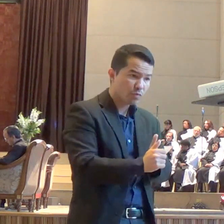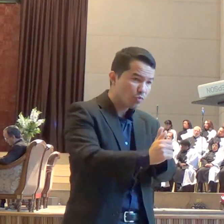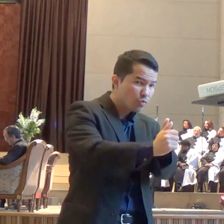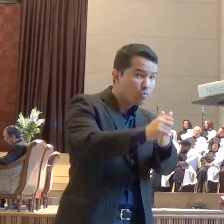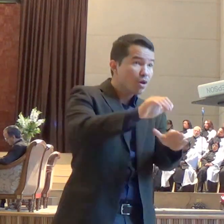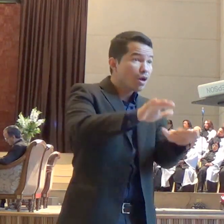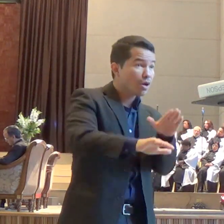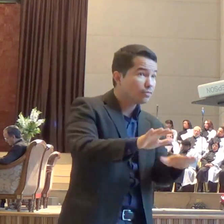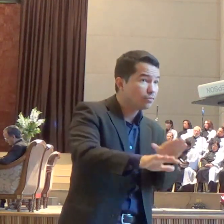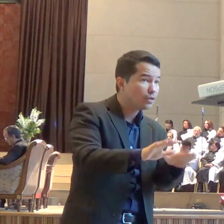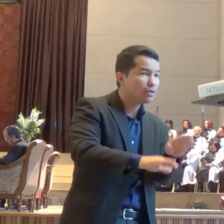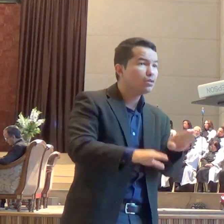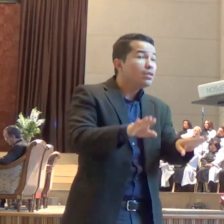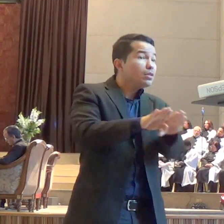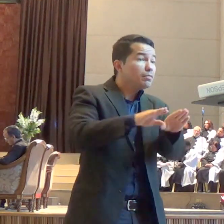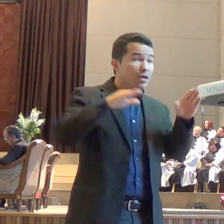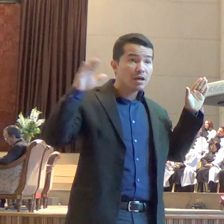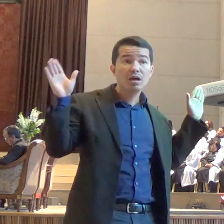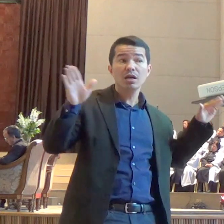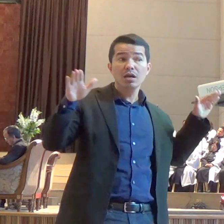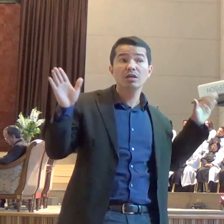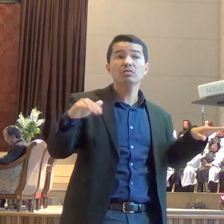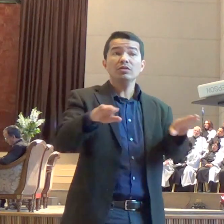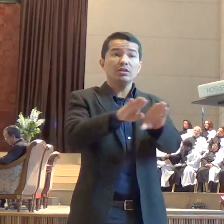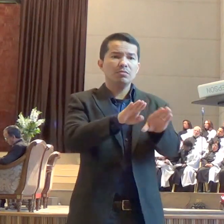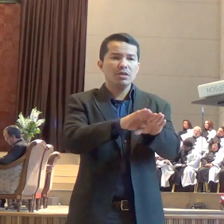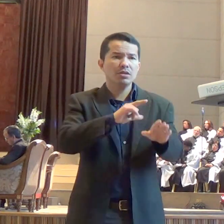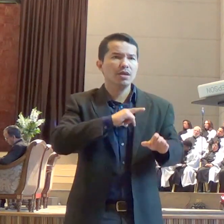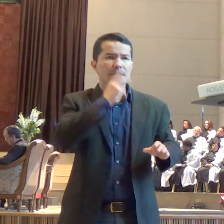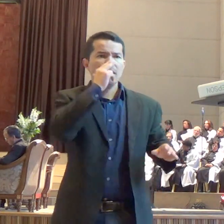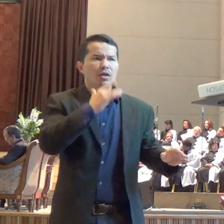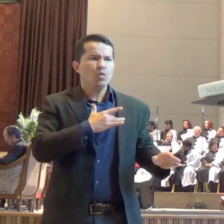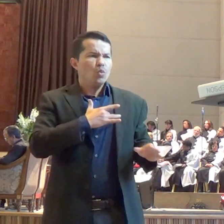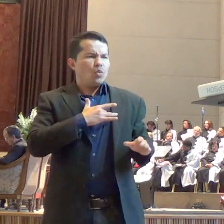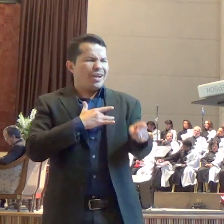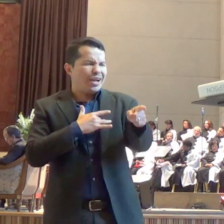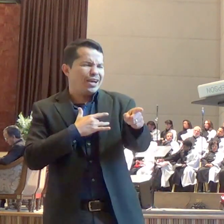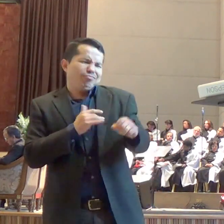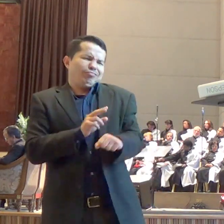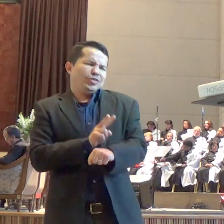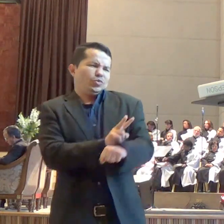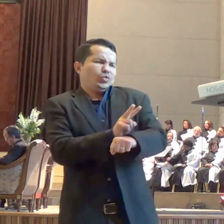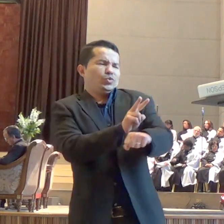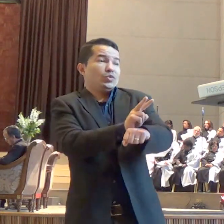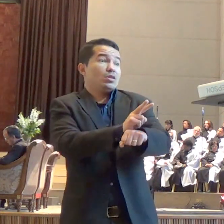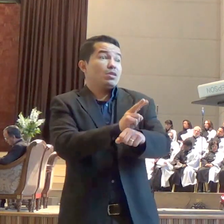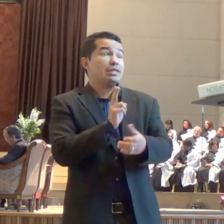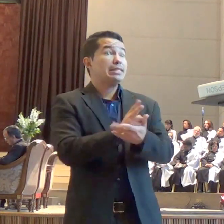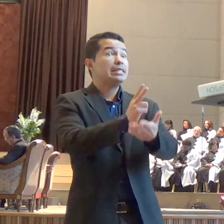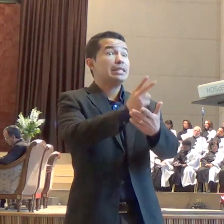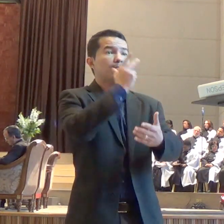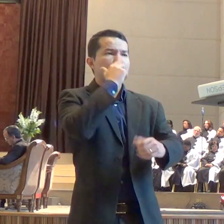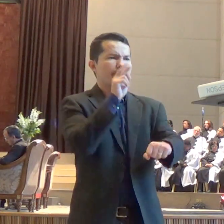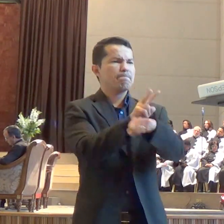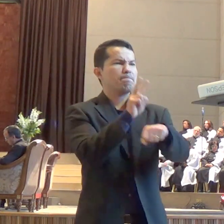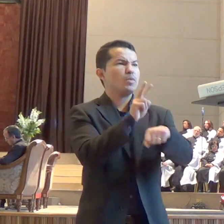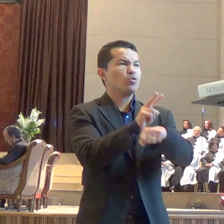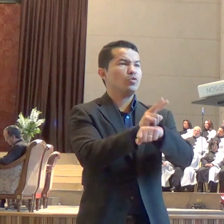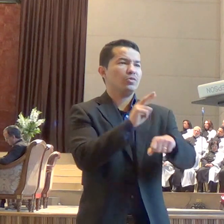exercem uma solicitude constante no sentido de que nenhum mal nos atinja. Nós